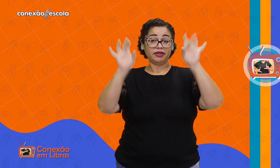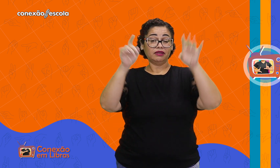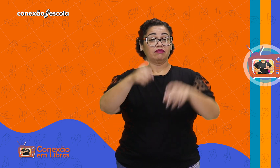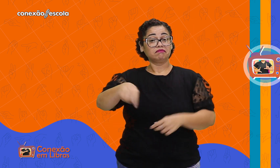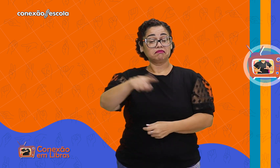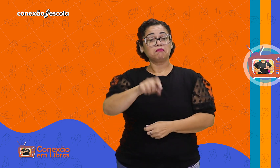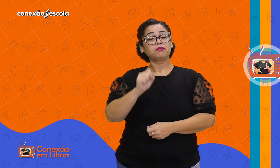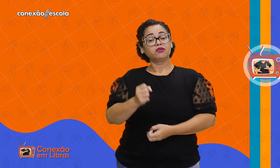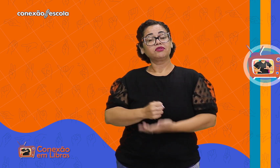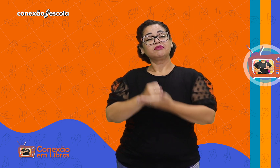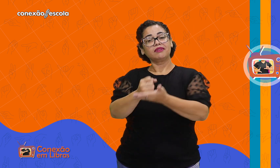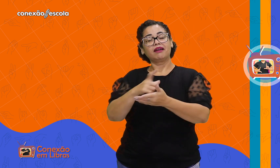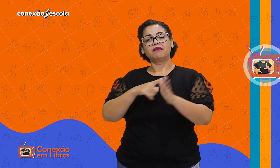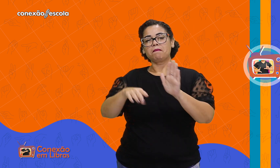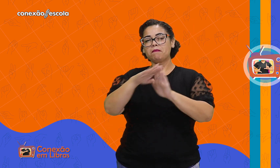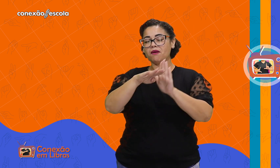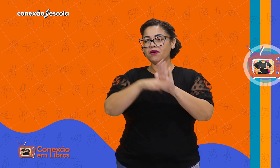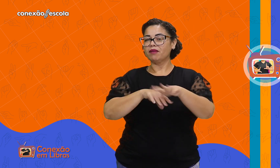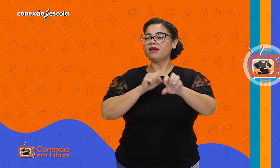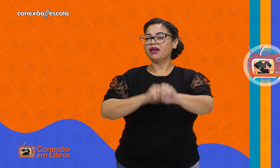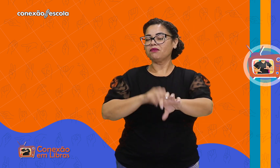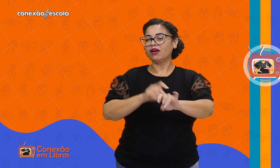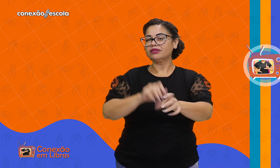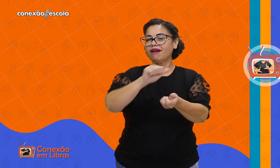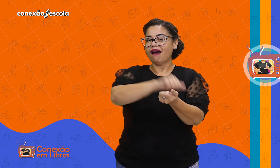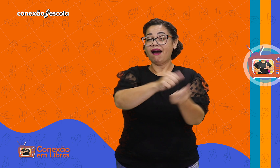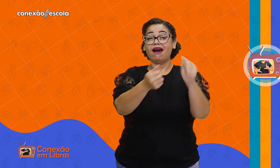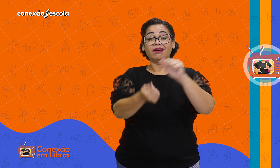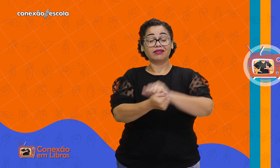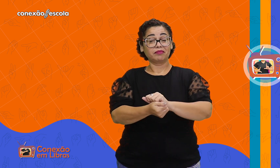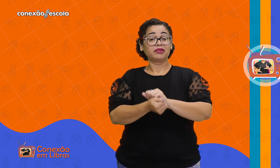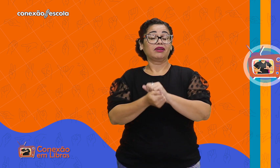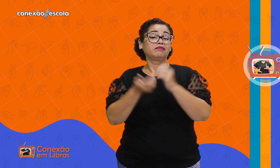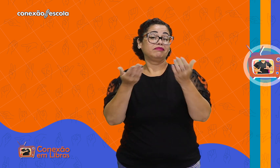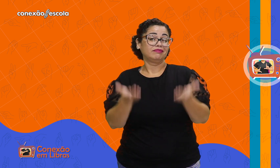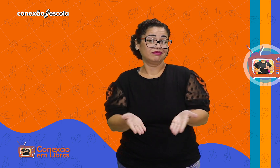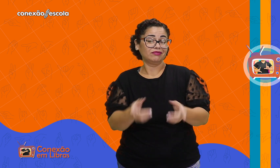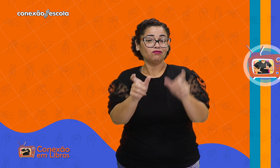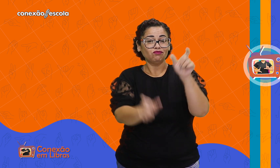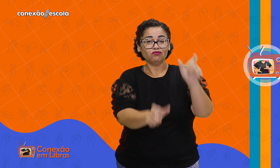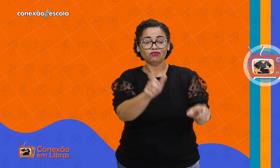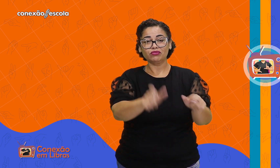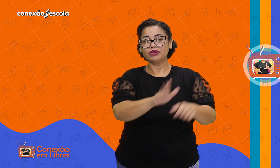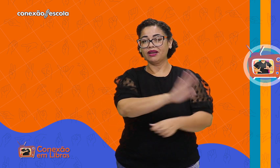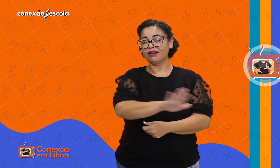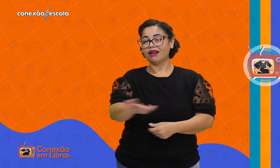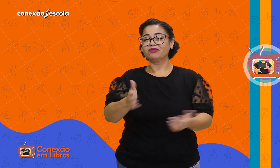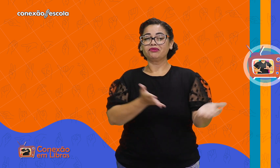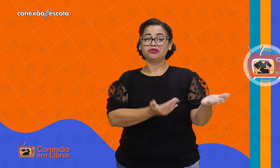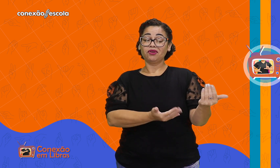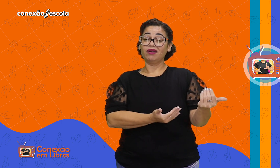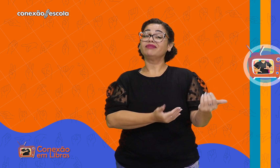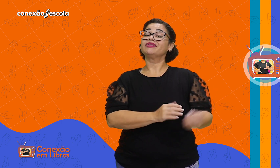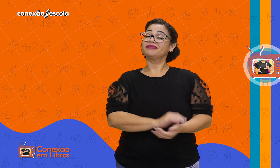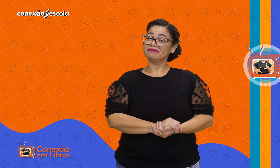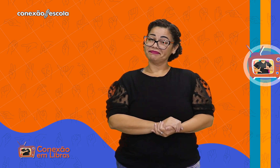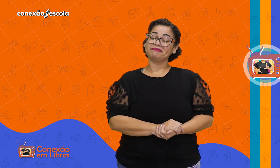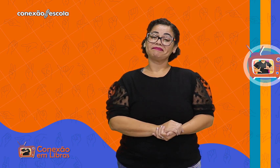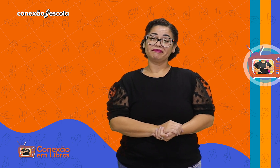ensino especializadas podem oferecer programas educacionais adaptados às necessidades individuais das crianças e jovens.